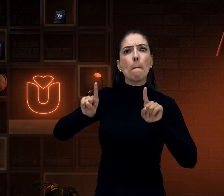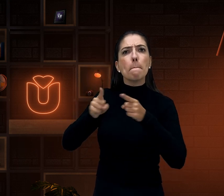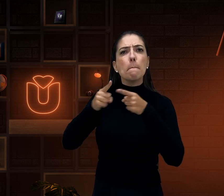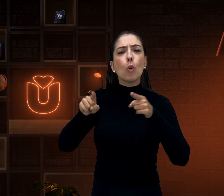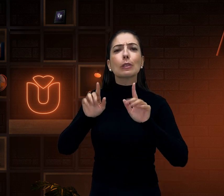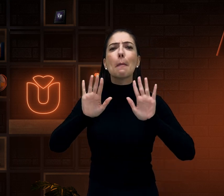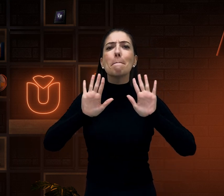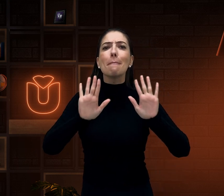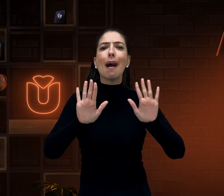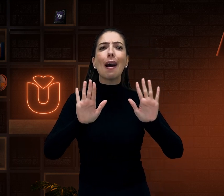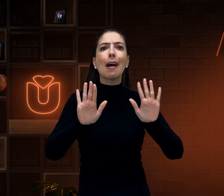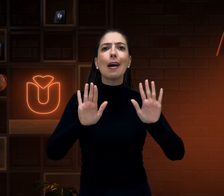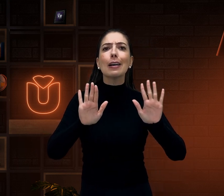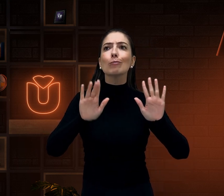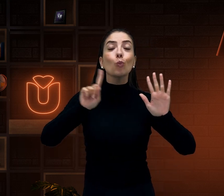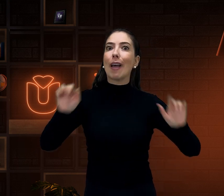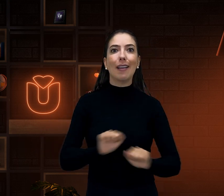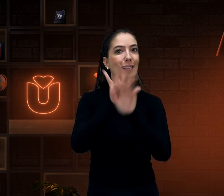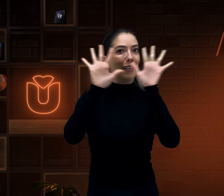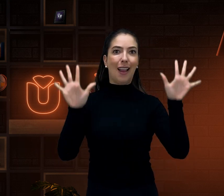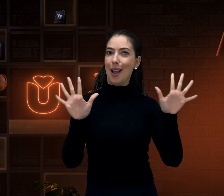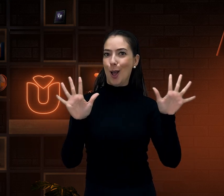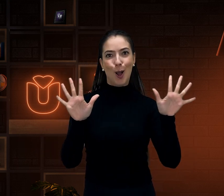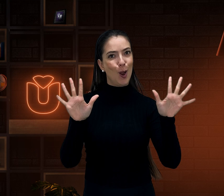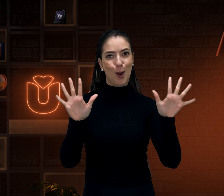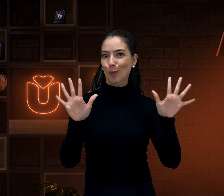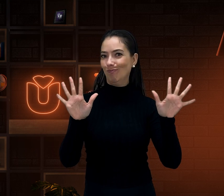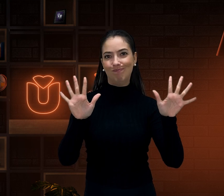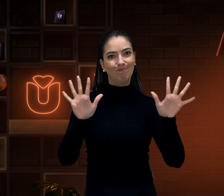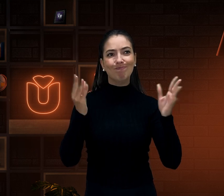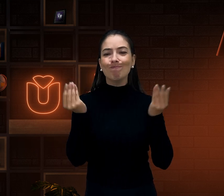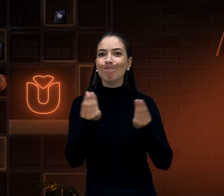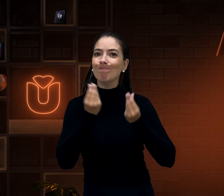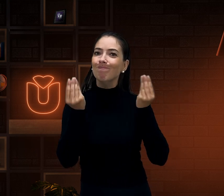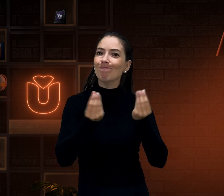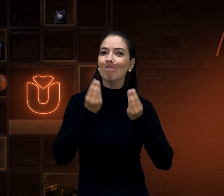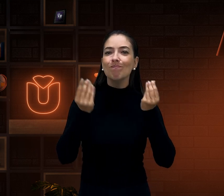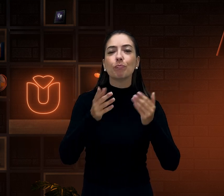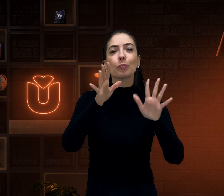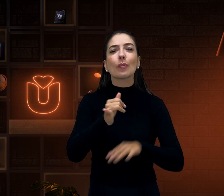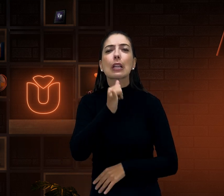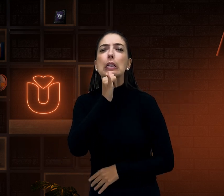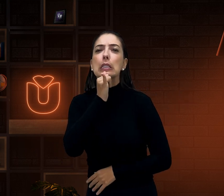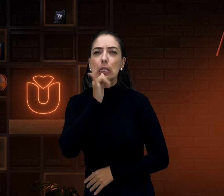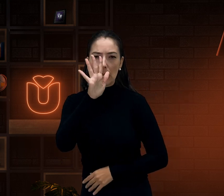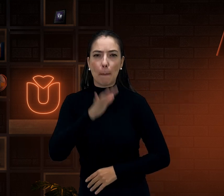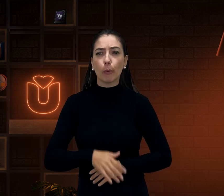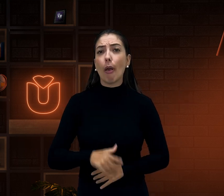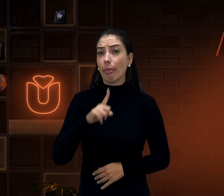alguns tradutores e não é claro o que ele está traduzindo. Falta, por exemplo,